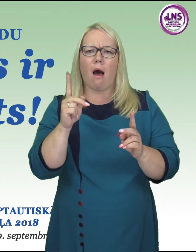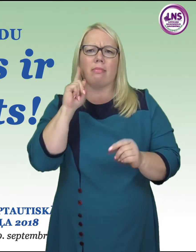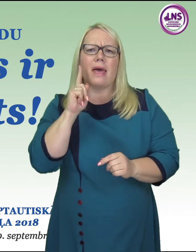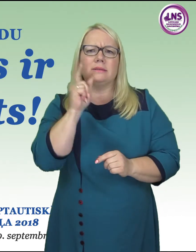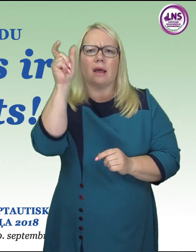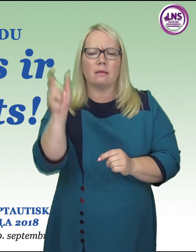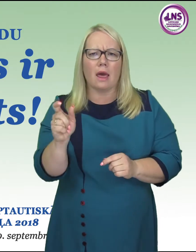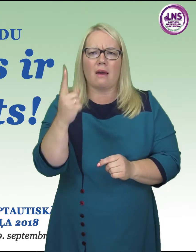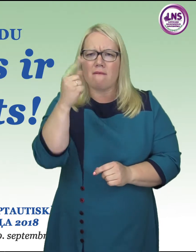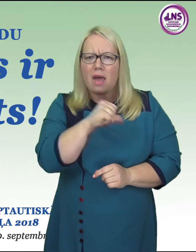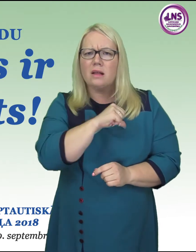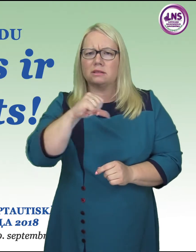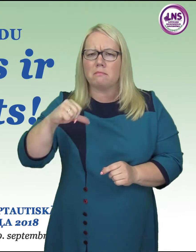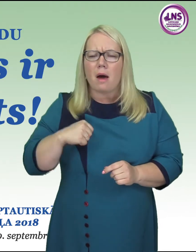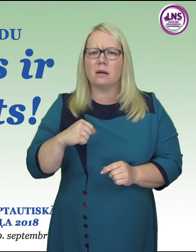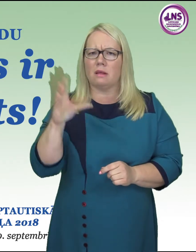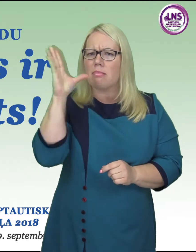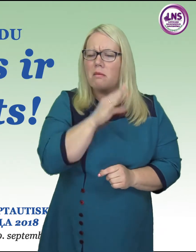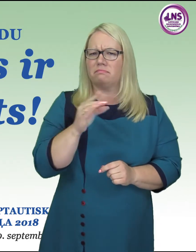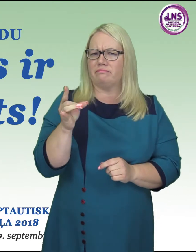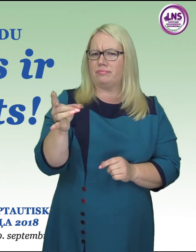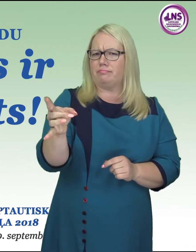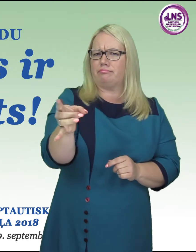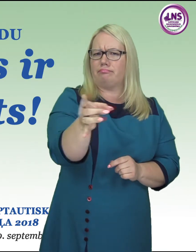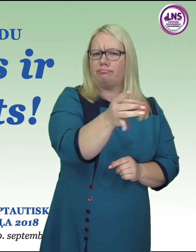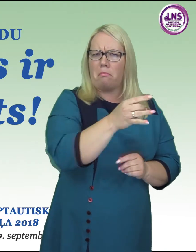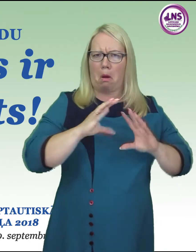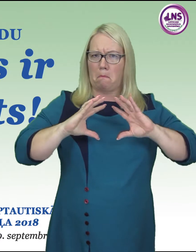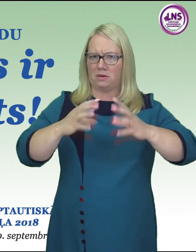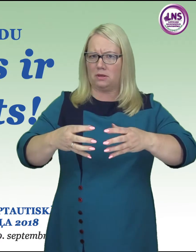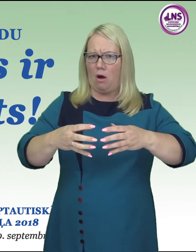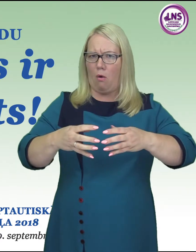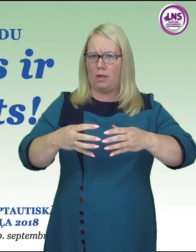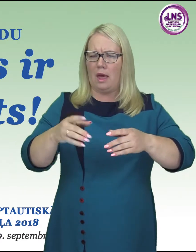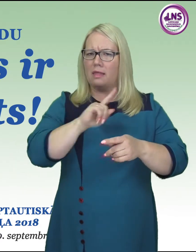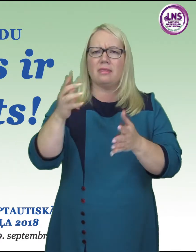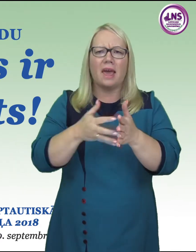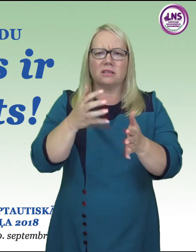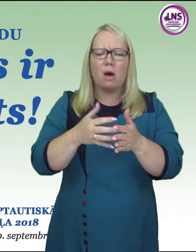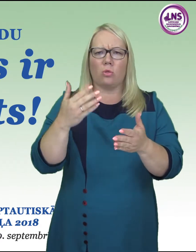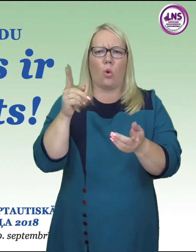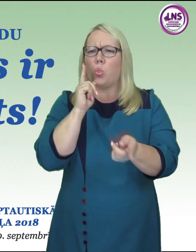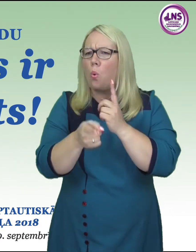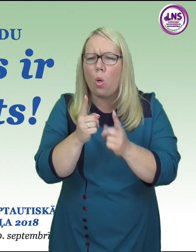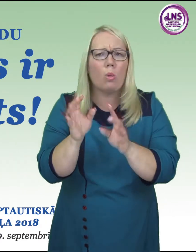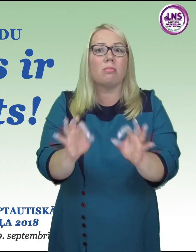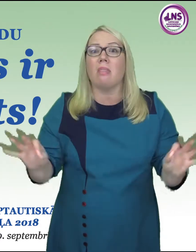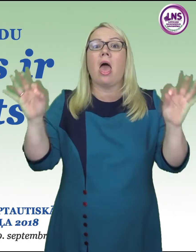nedzirdīgais viens pats spēja apceļot pasauli. Neizmantojot ne tulku, ne ko,